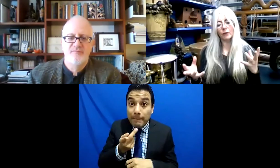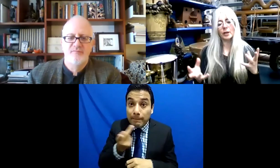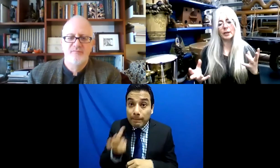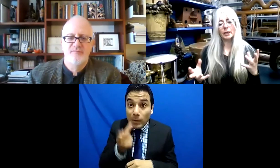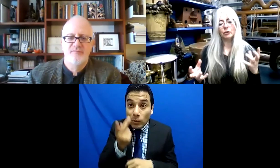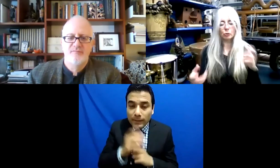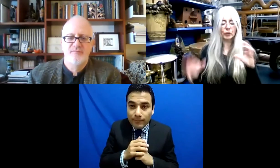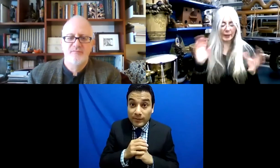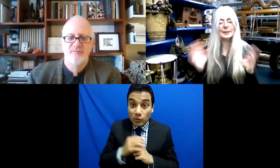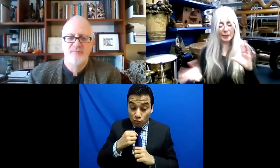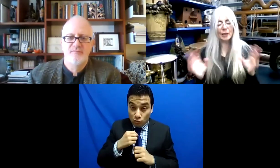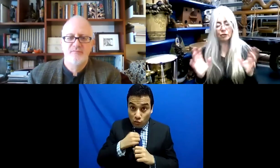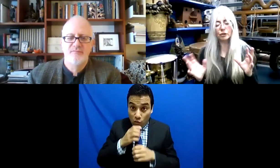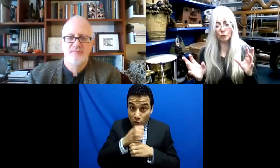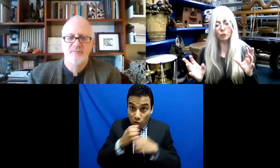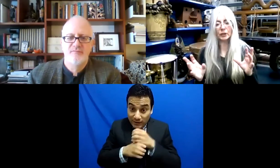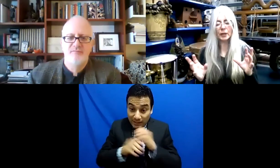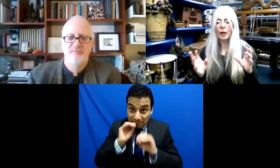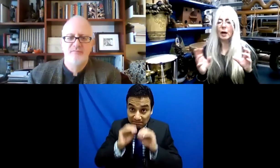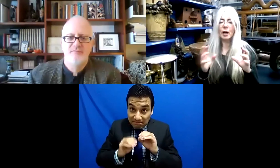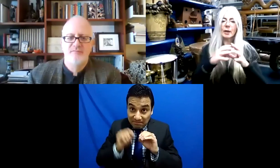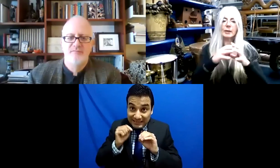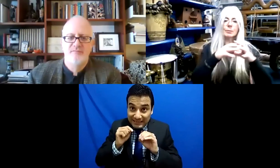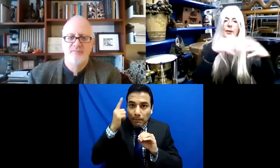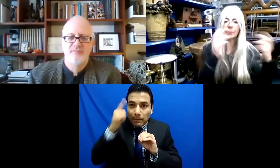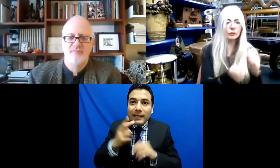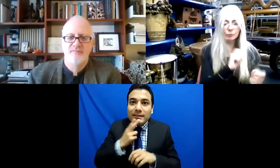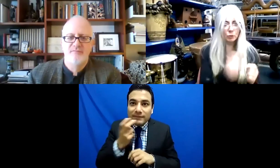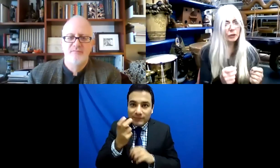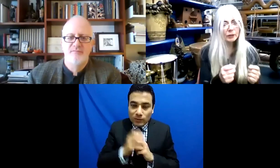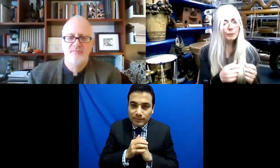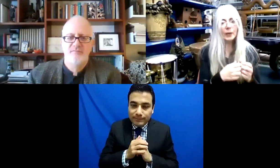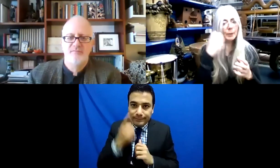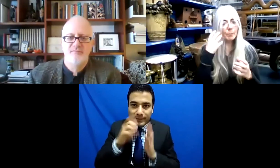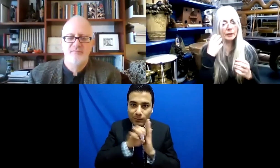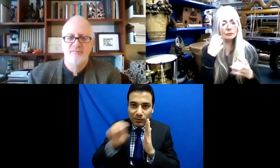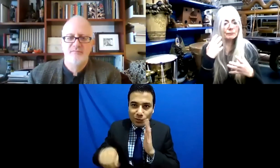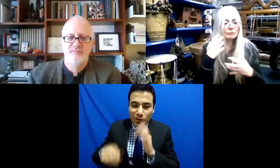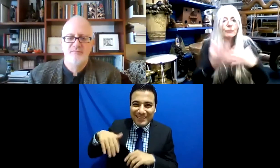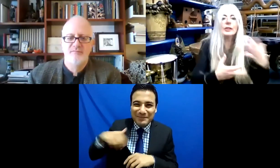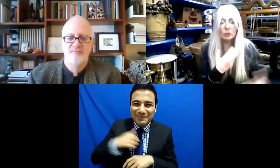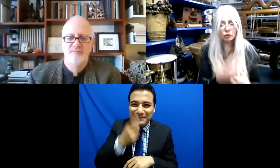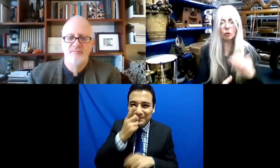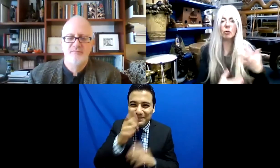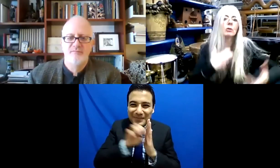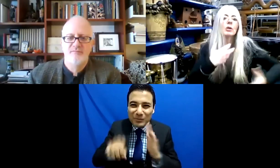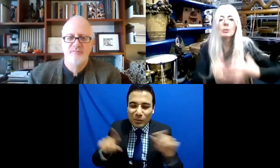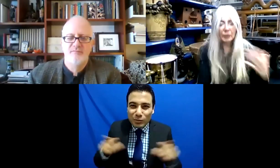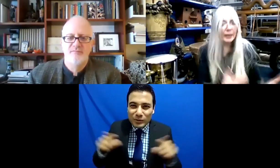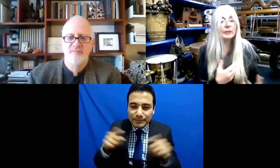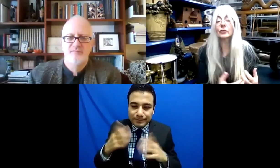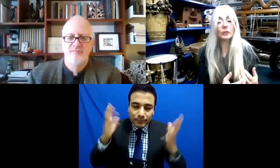Y creo que si uso la analogía de la música, yo puedo tocar una pieza